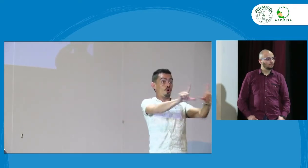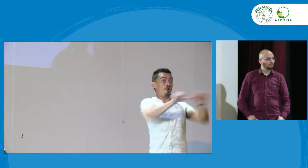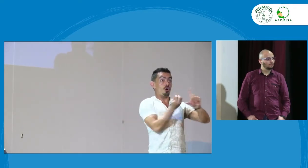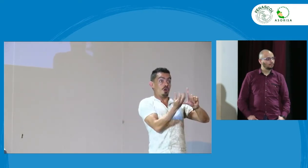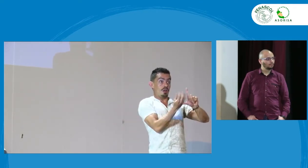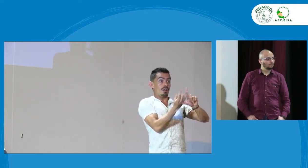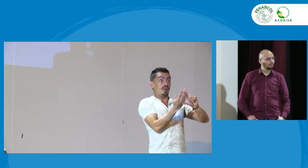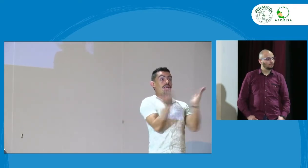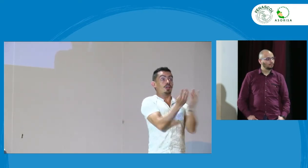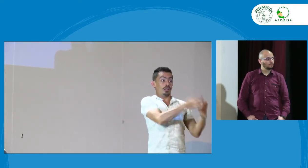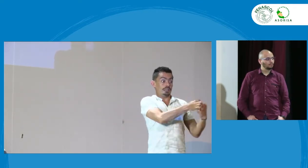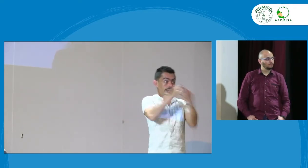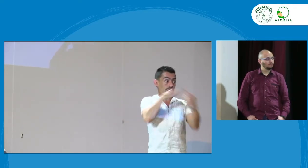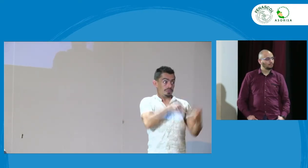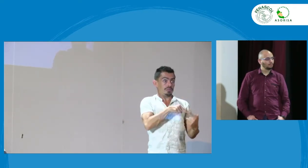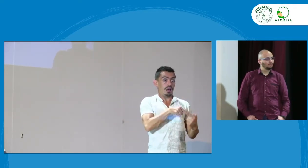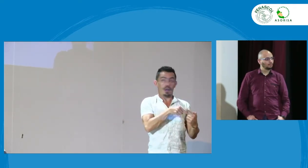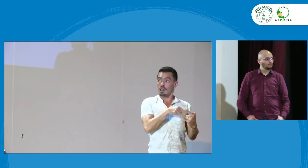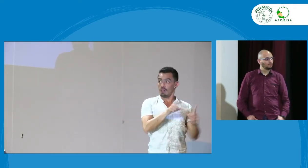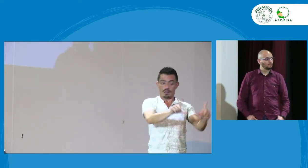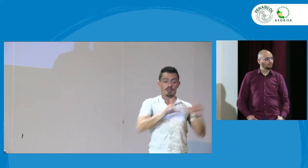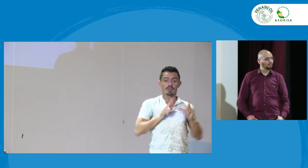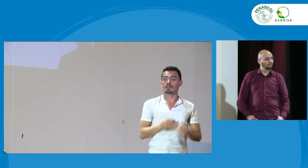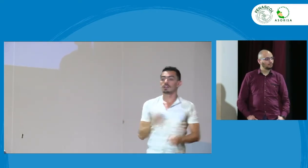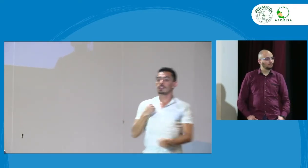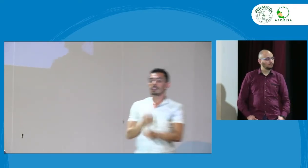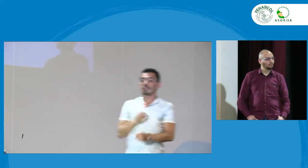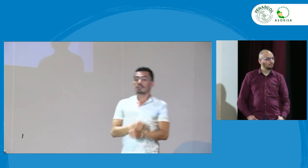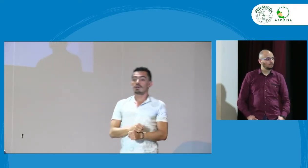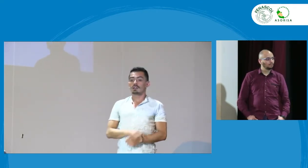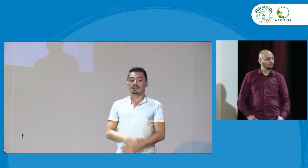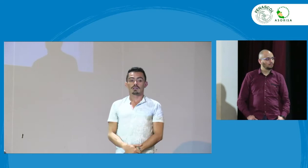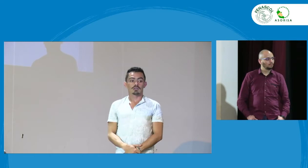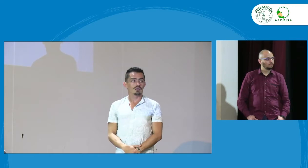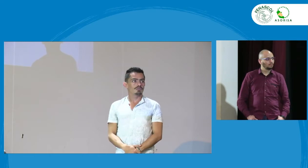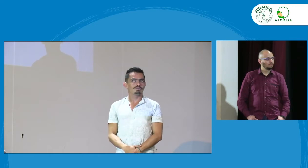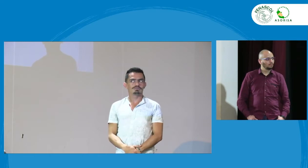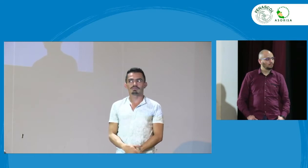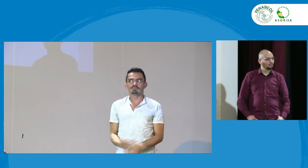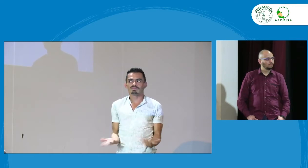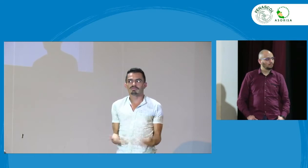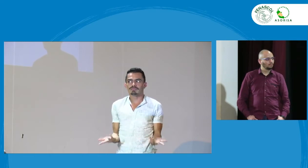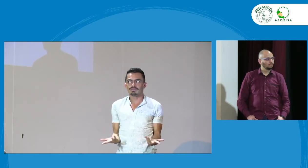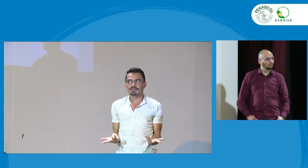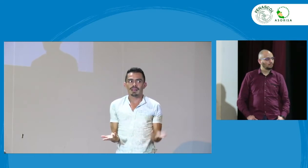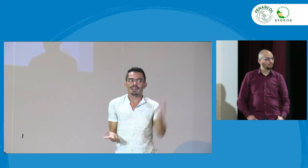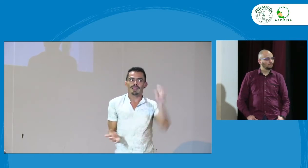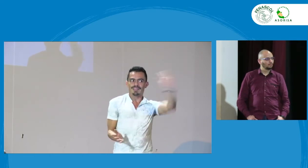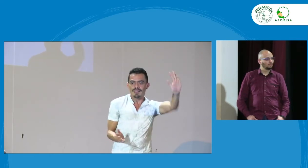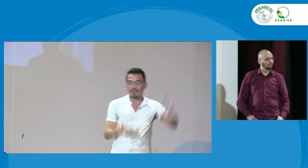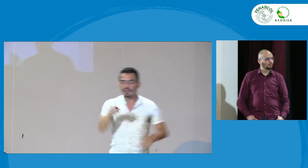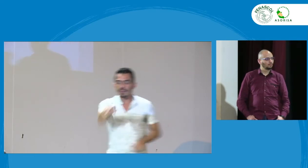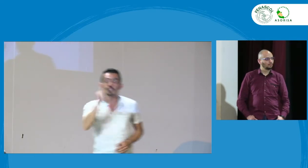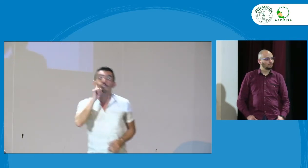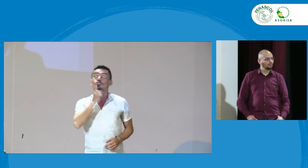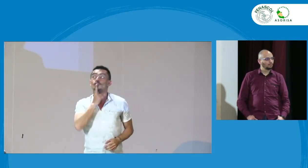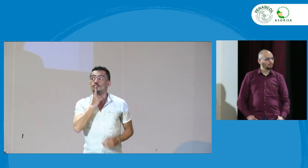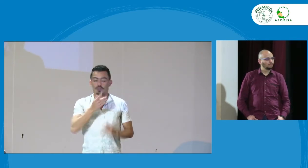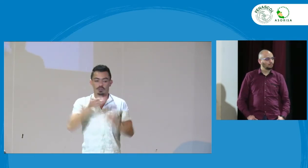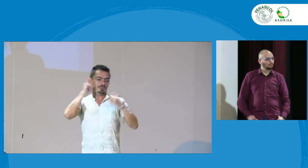de educación especial aclaración de intérprete o pueden tener a un pedagogo o un licenciado y llega y no tienen los elementos para poder atender